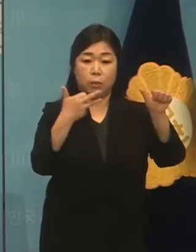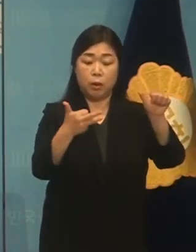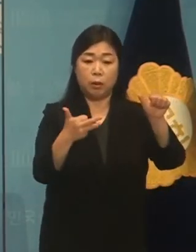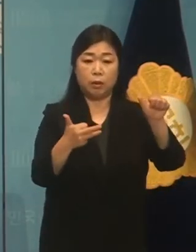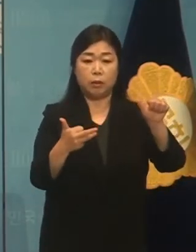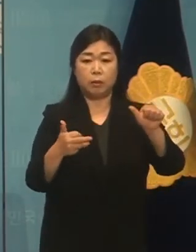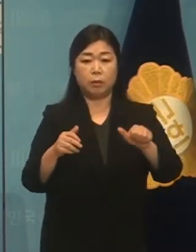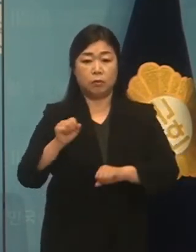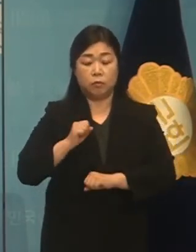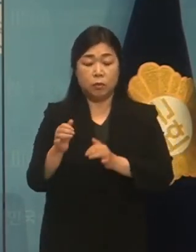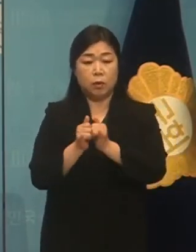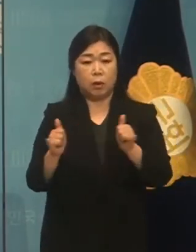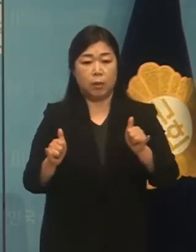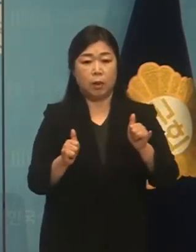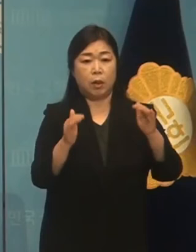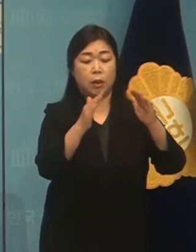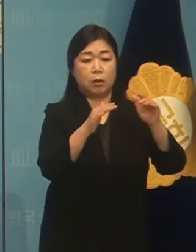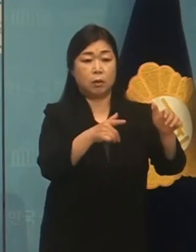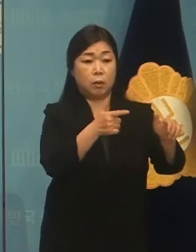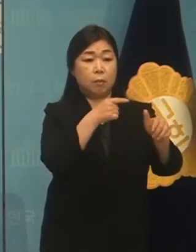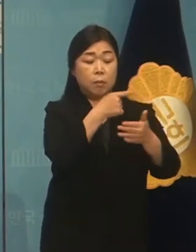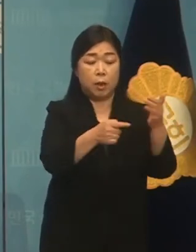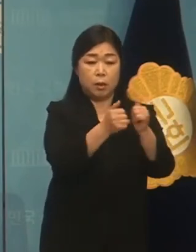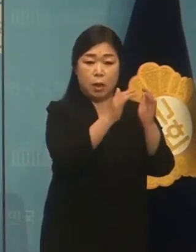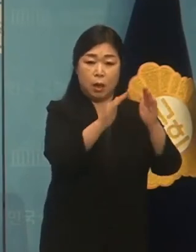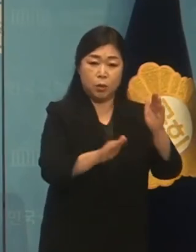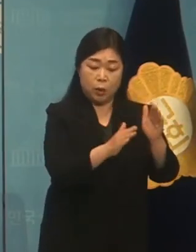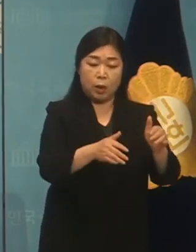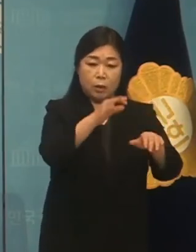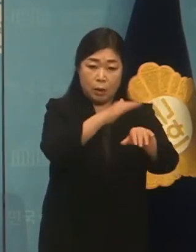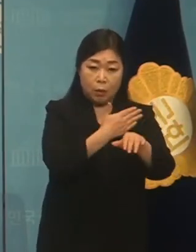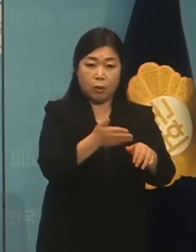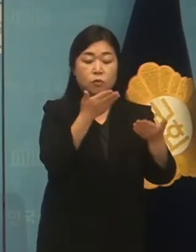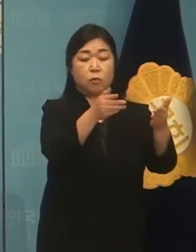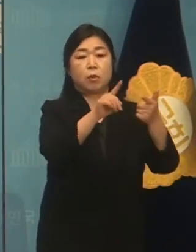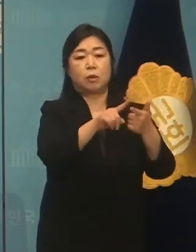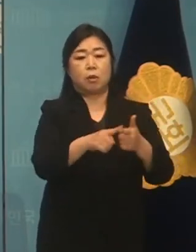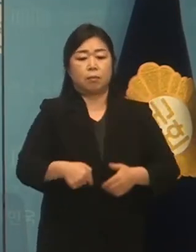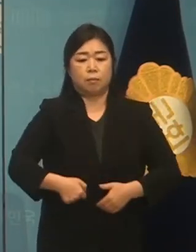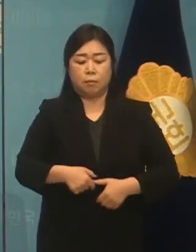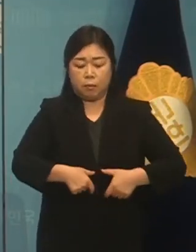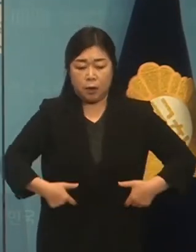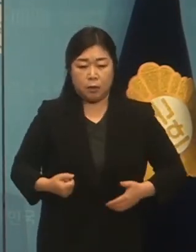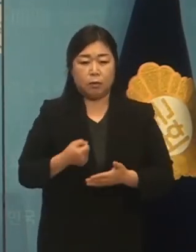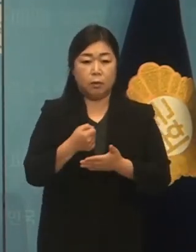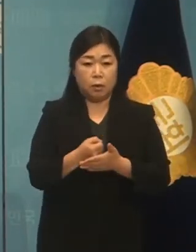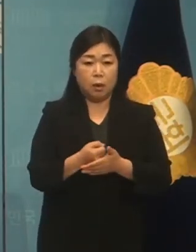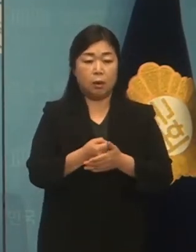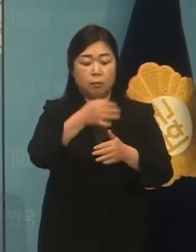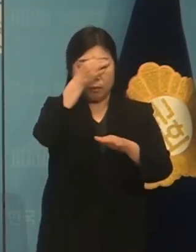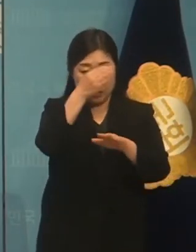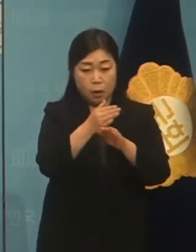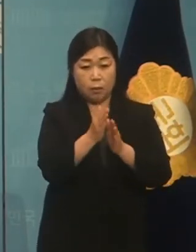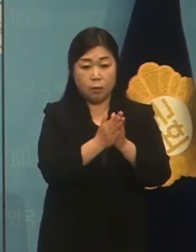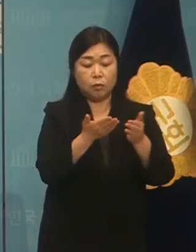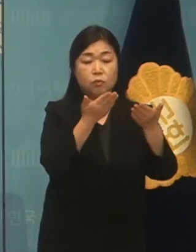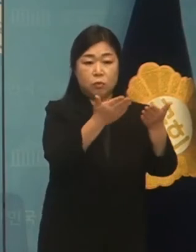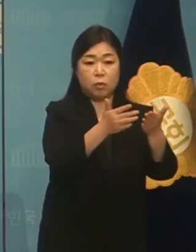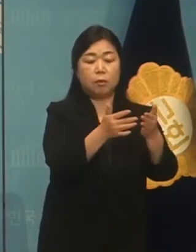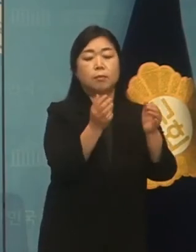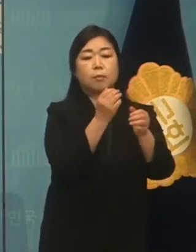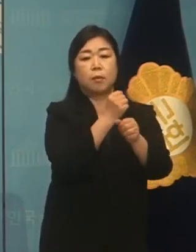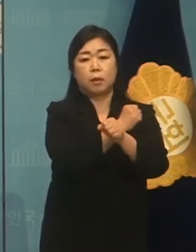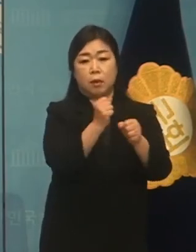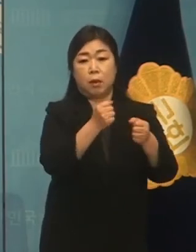유족에게 직접 사과한 것은 처음으로 유족들도 용계를 낸 참회를 받아들이고 용서를 했습니다. 존재하는